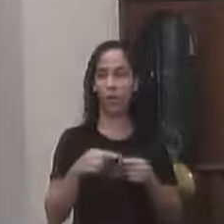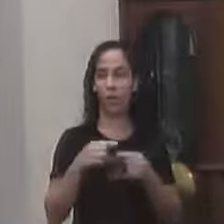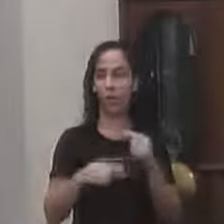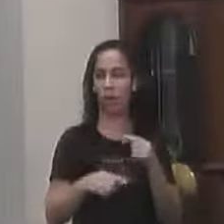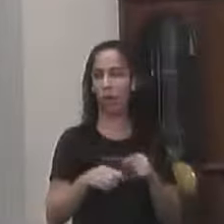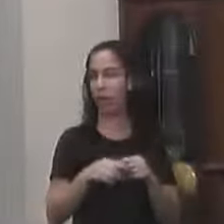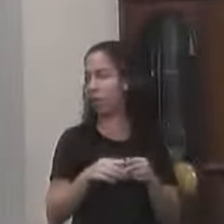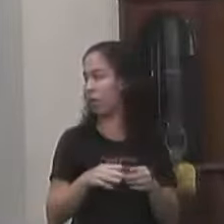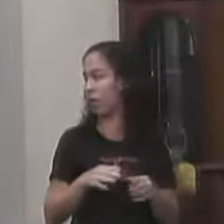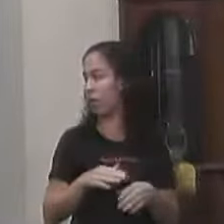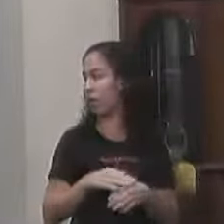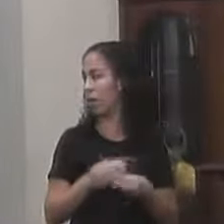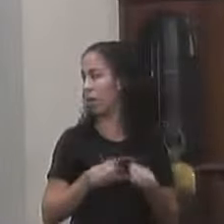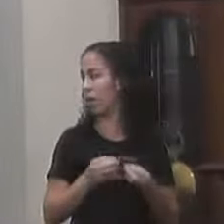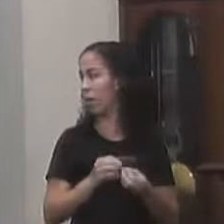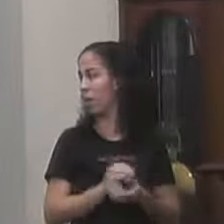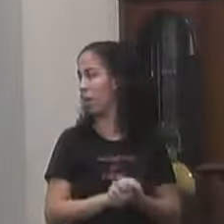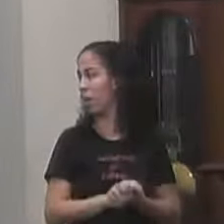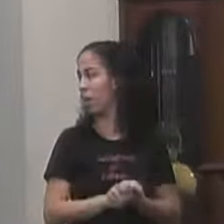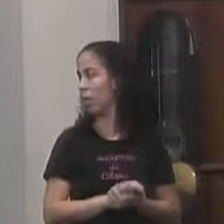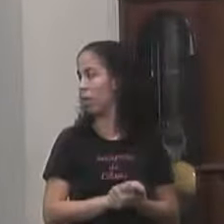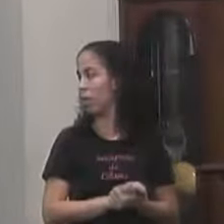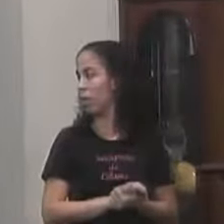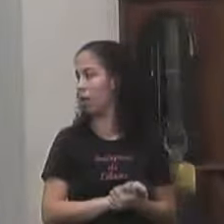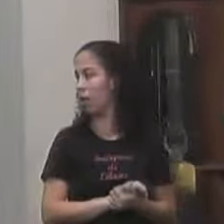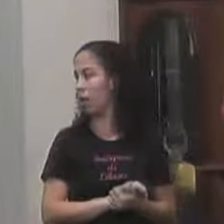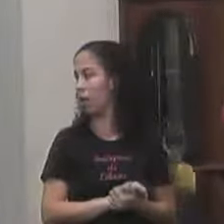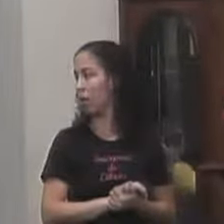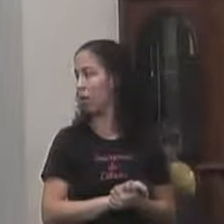requerimento Para eu poder discutir No final da ordem do dia Obrigado